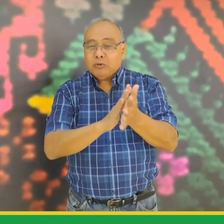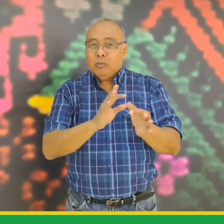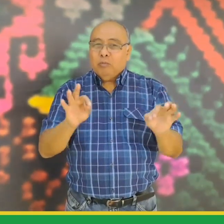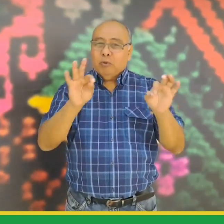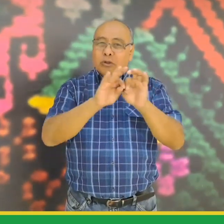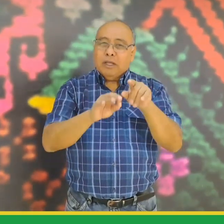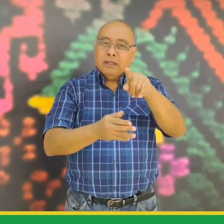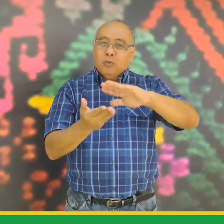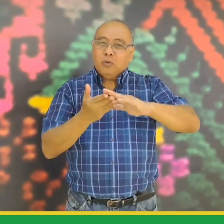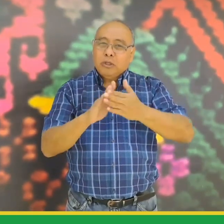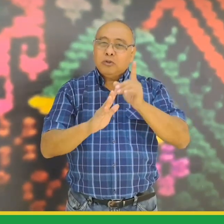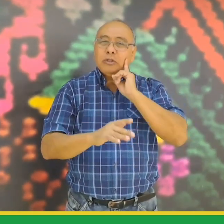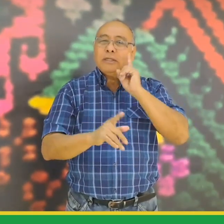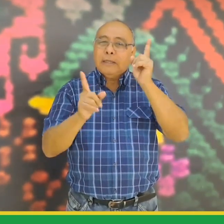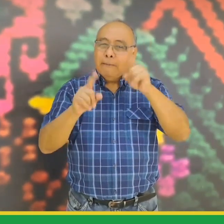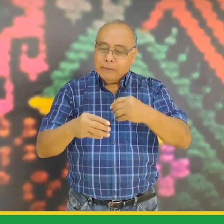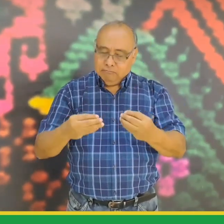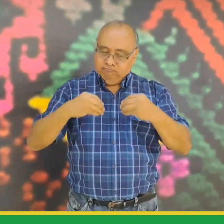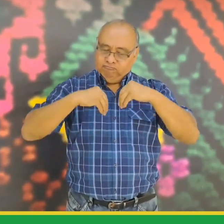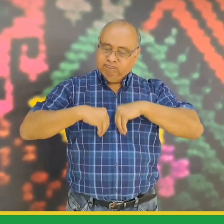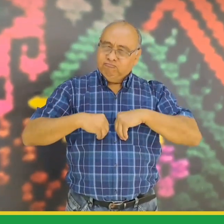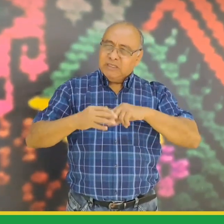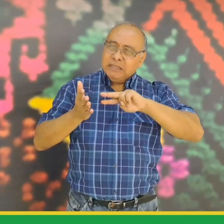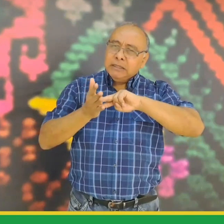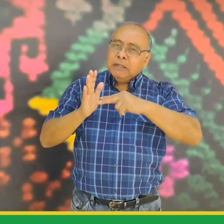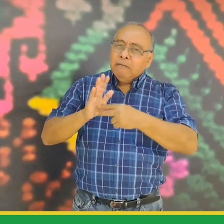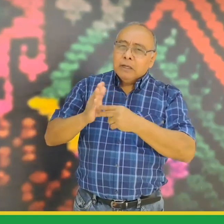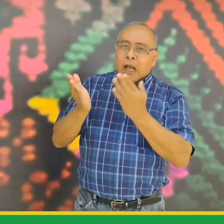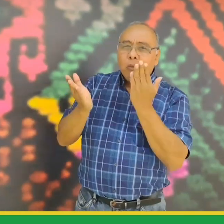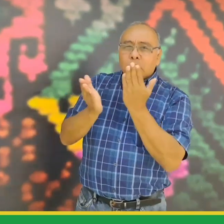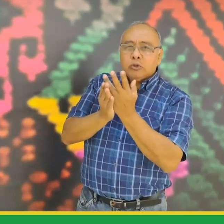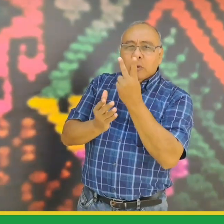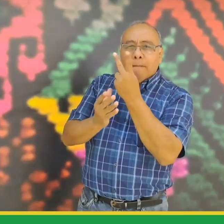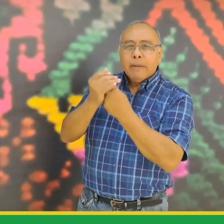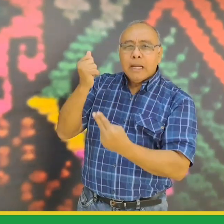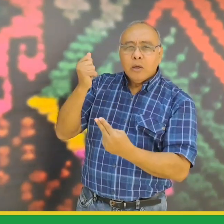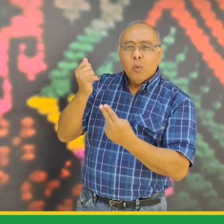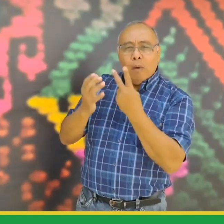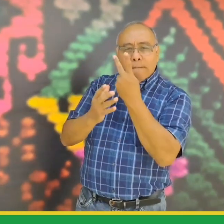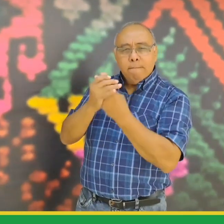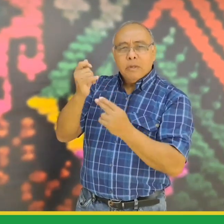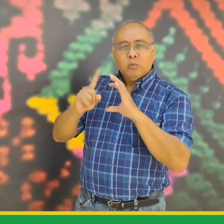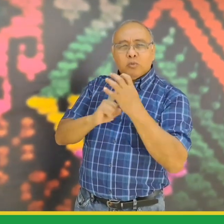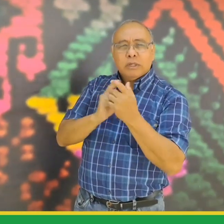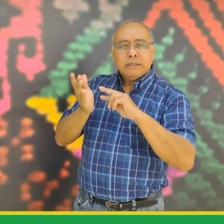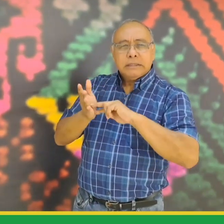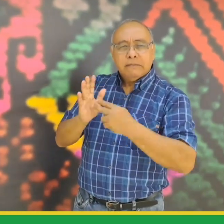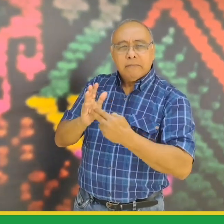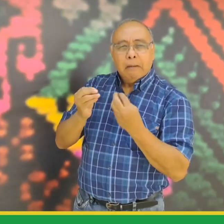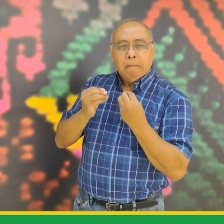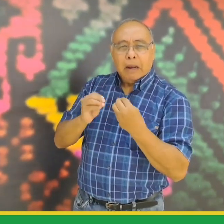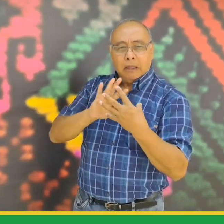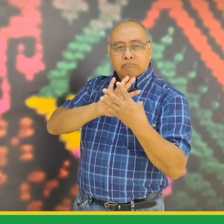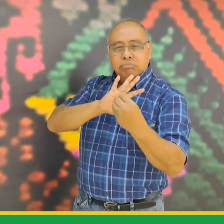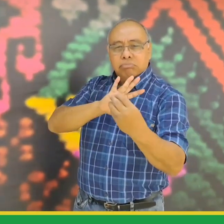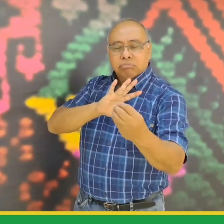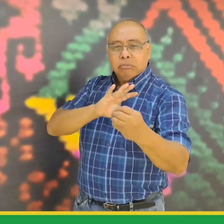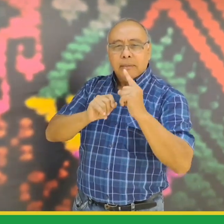en latinoamérica más adelante les estaremos dando más información para que puedan fortalecer los conceptos de educación bilingüe bicultural